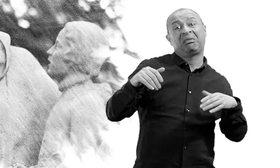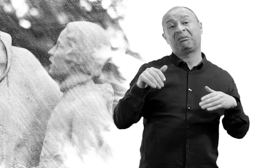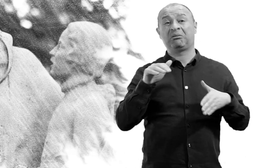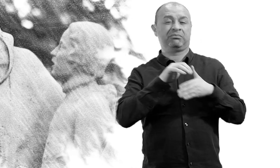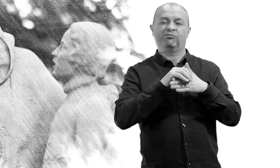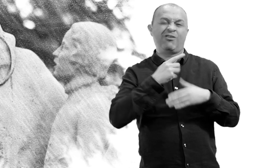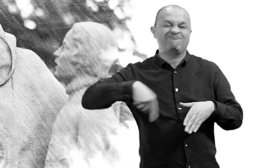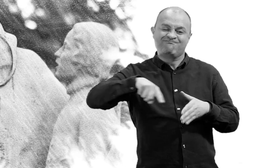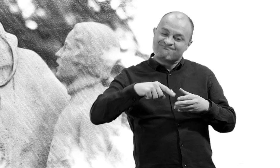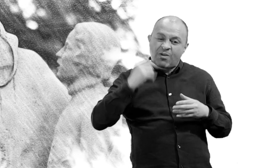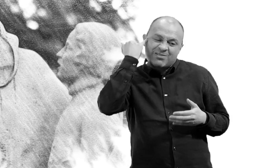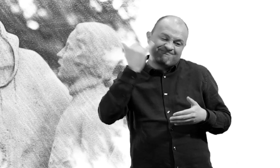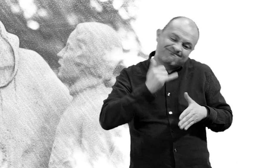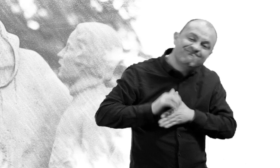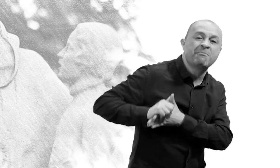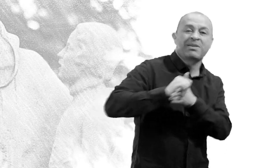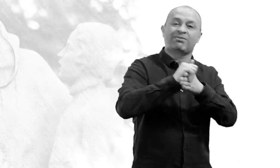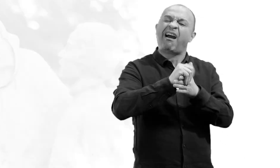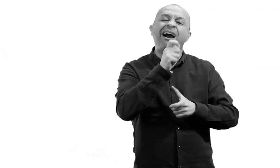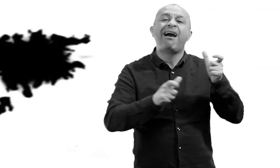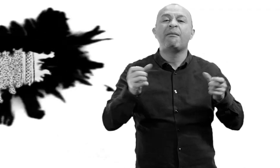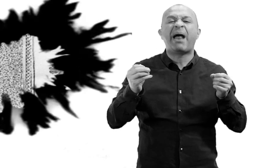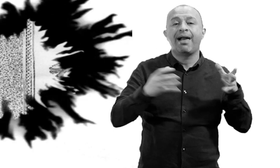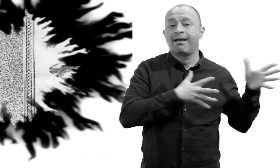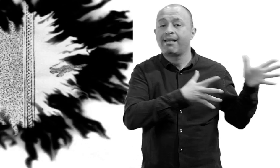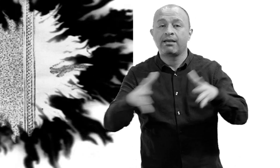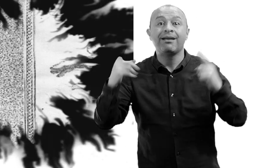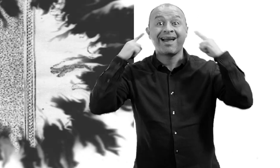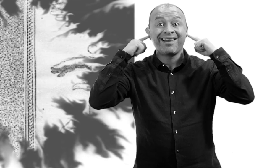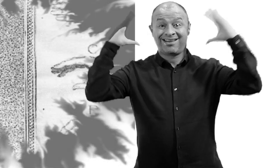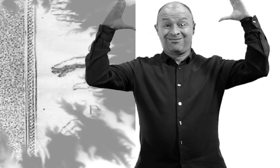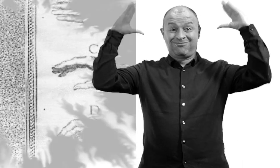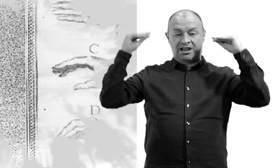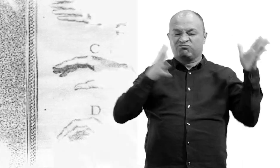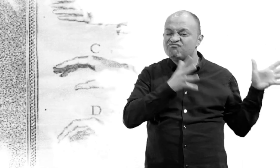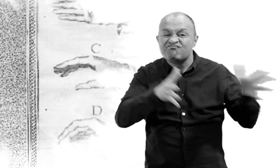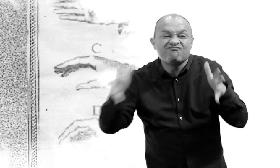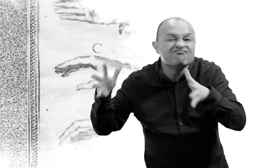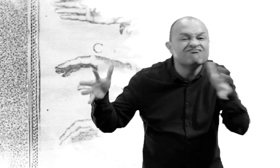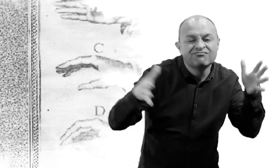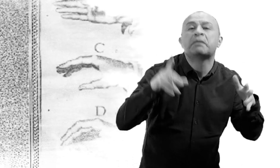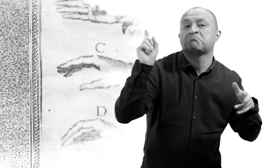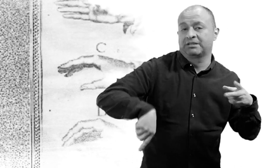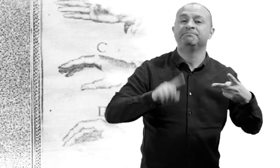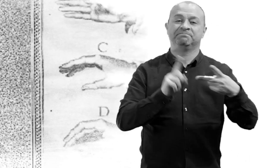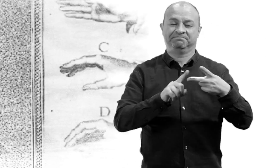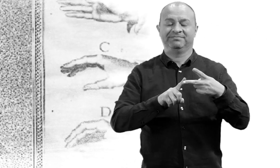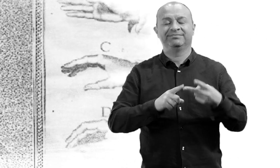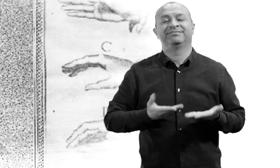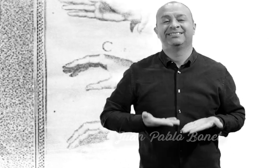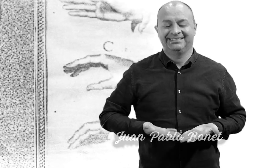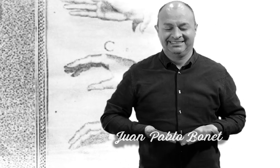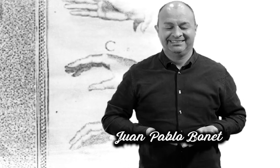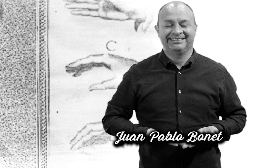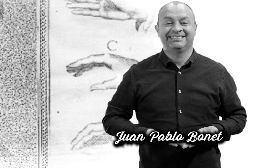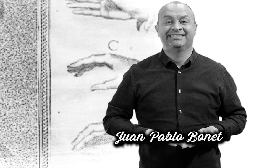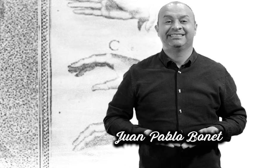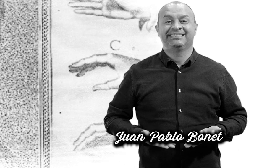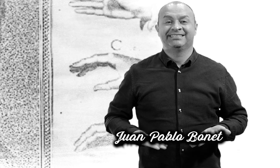para personas no oyentes y, por otro lado, se sitúa el trabajo de Juan Pablo Bonet, con su apuesta